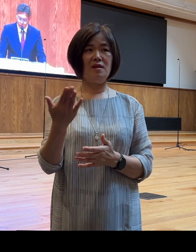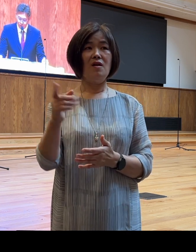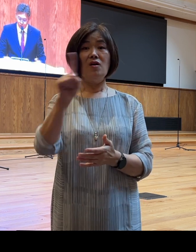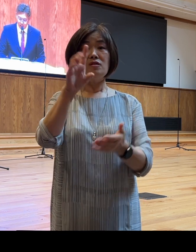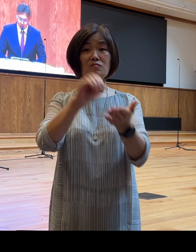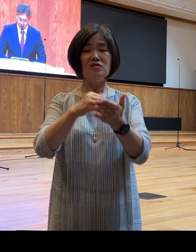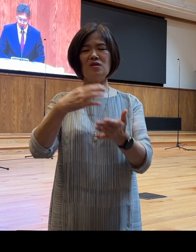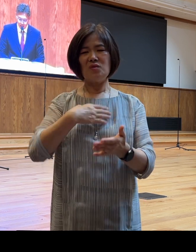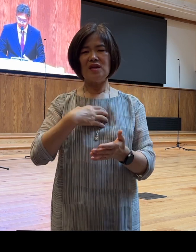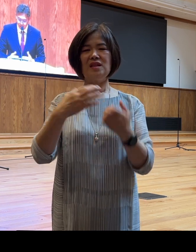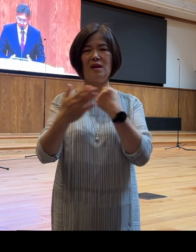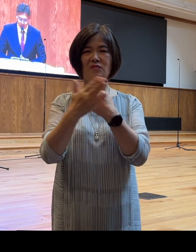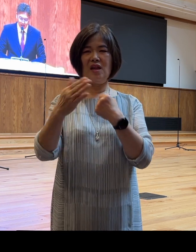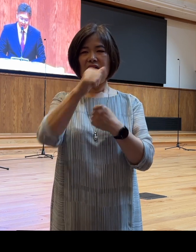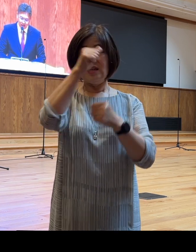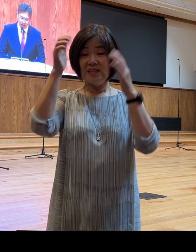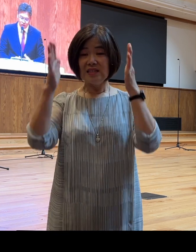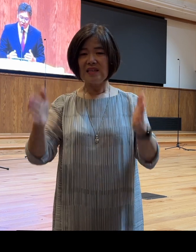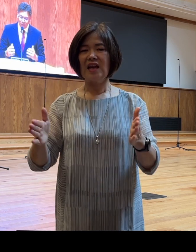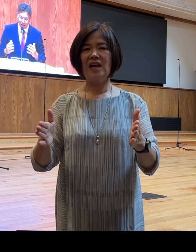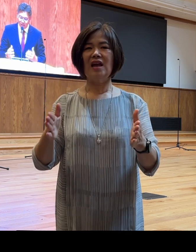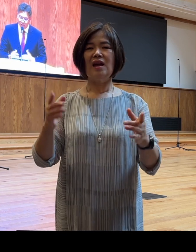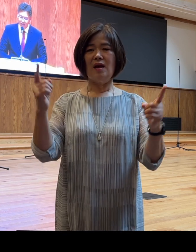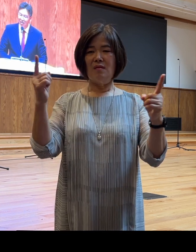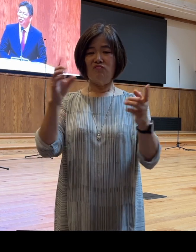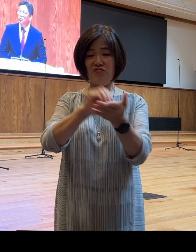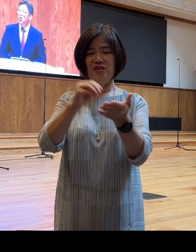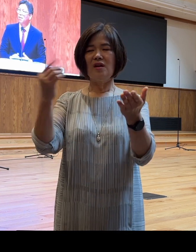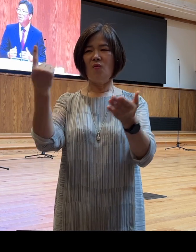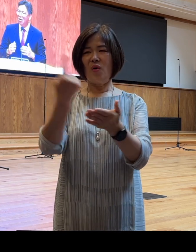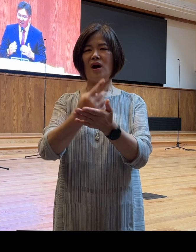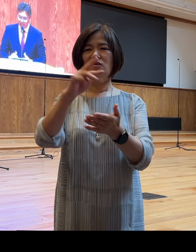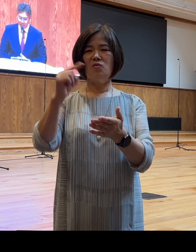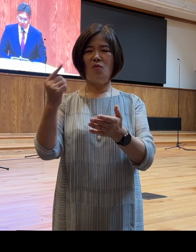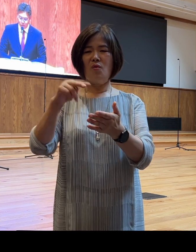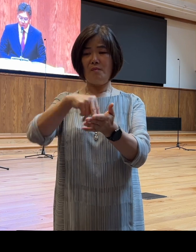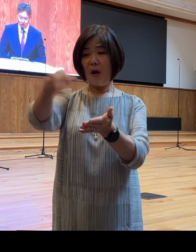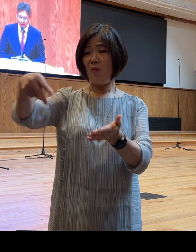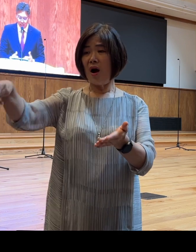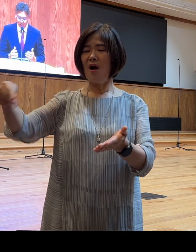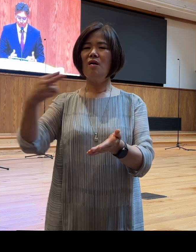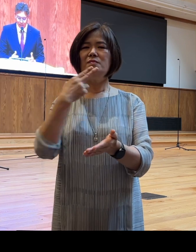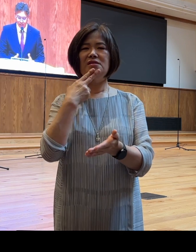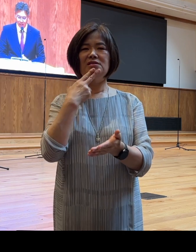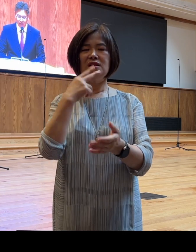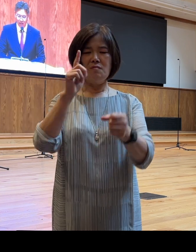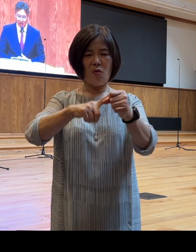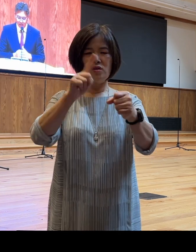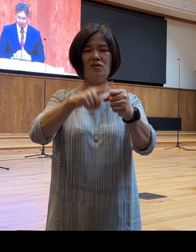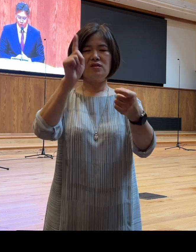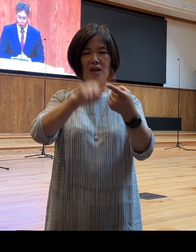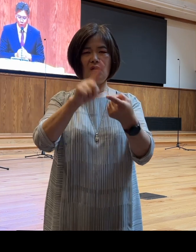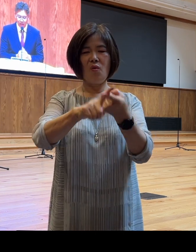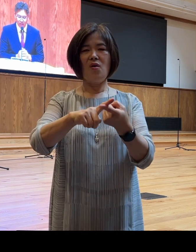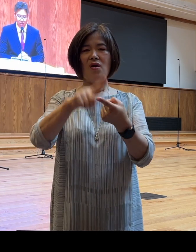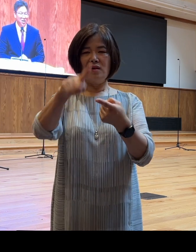인해 인생의 지형이 바뀐다 할지라도 방황하지 않고 그 나침반이 가리키는 올바른 길을 향해